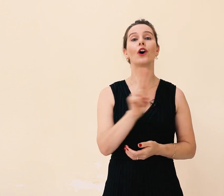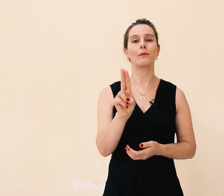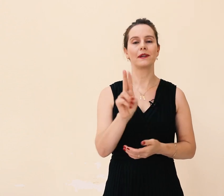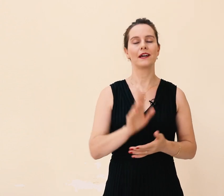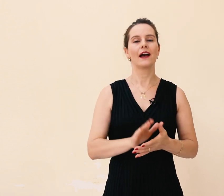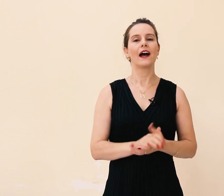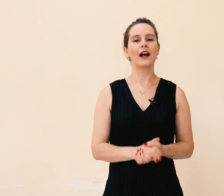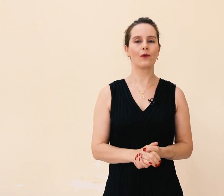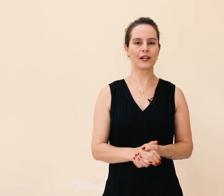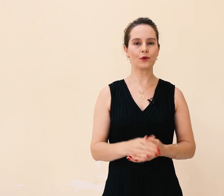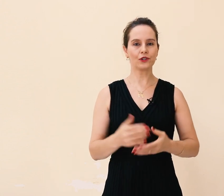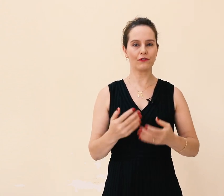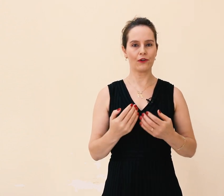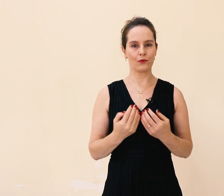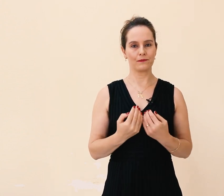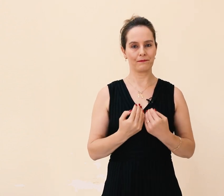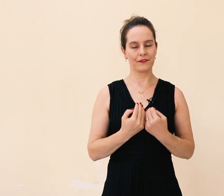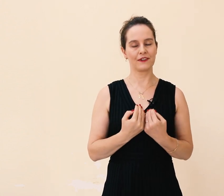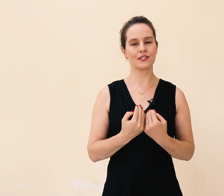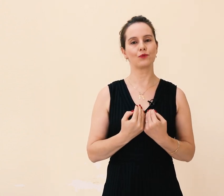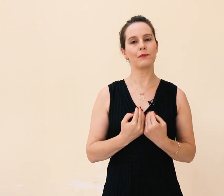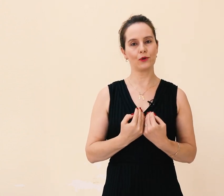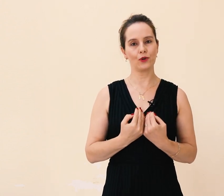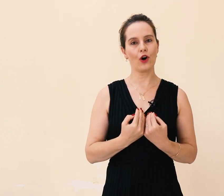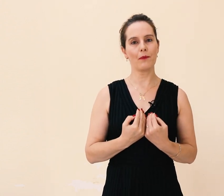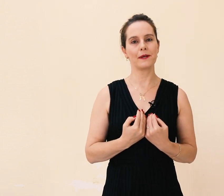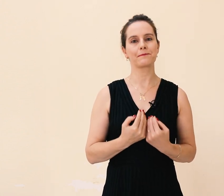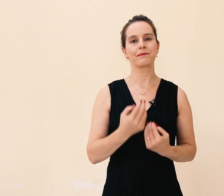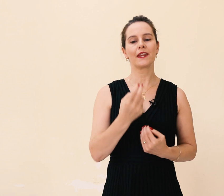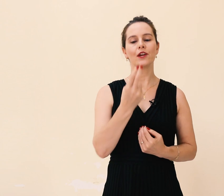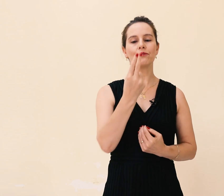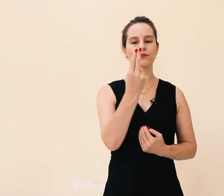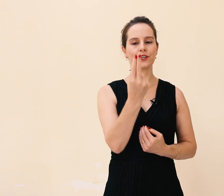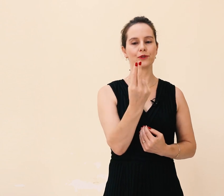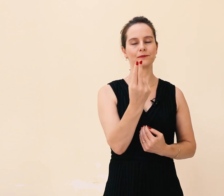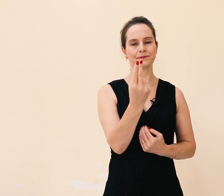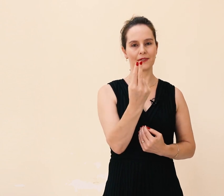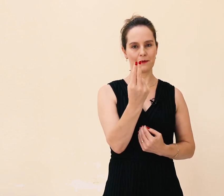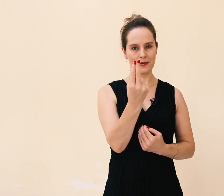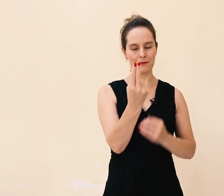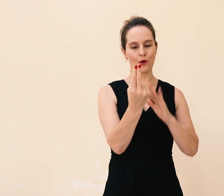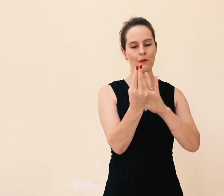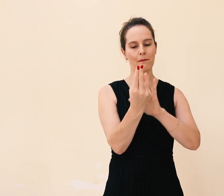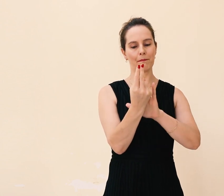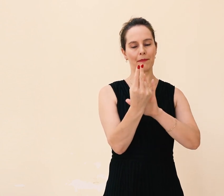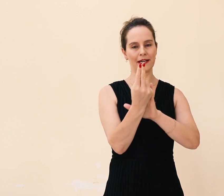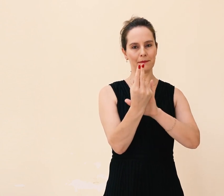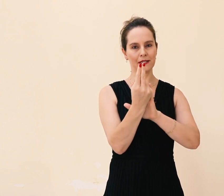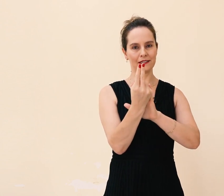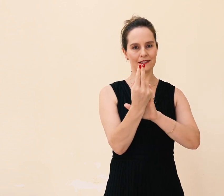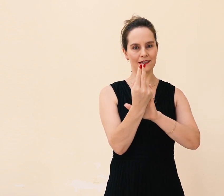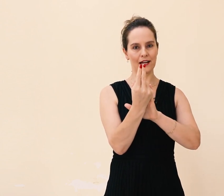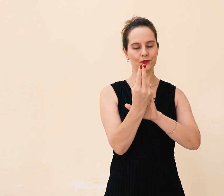nome. Agora, quando eu vou fazer o meu nome, eu viro a minha mão para mim, certo?